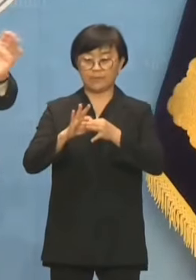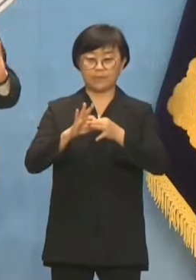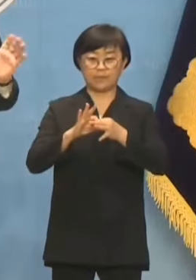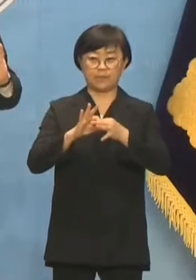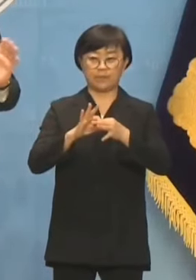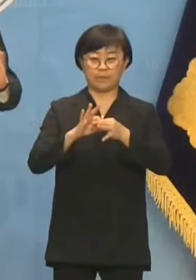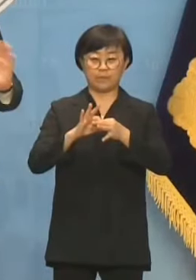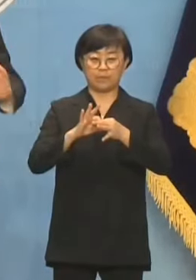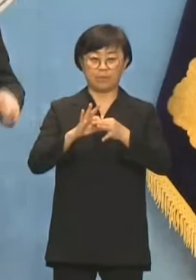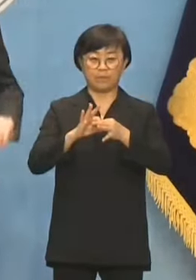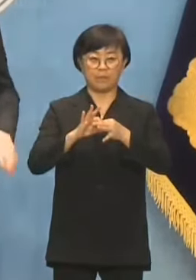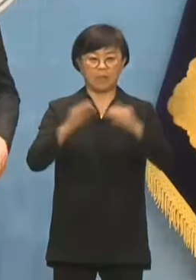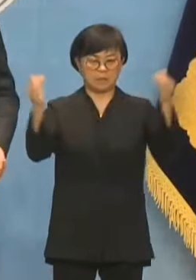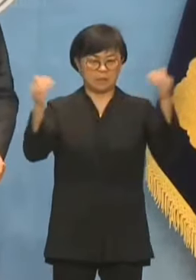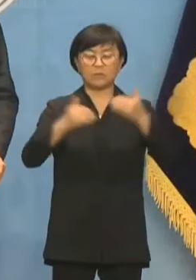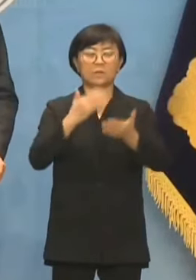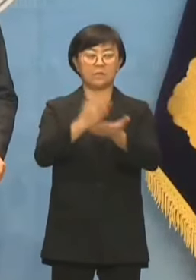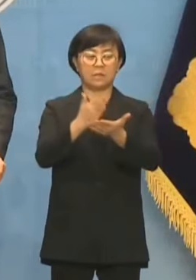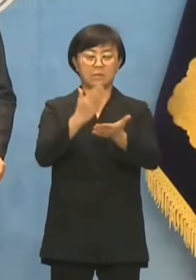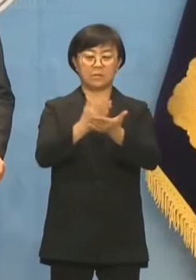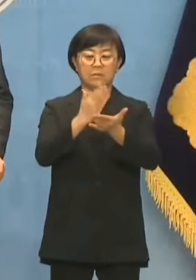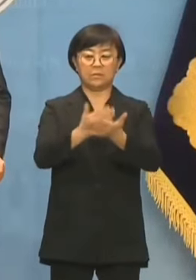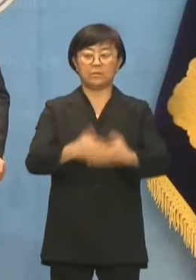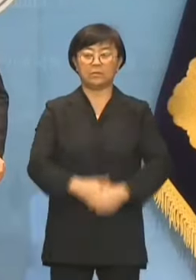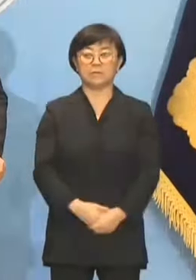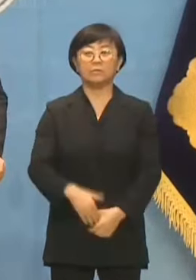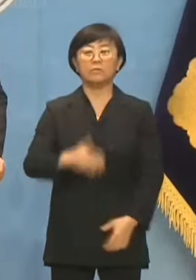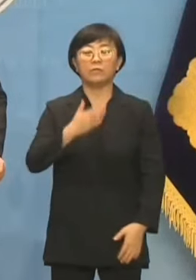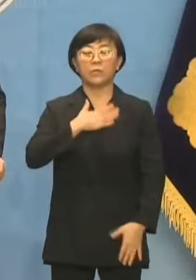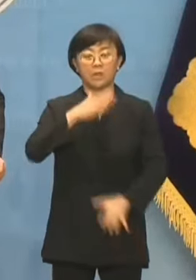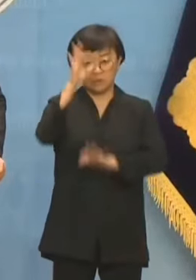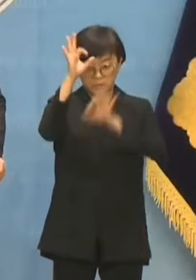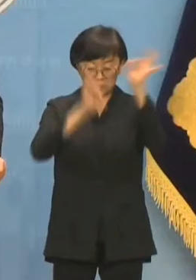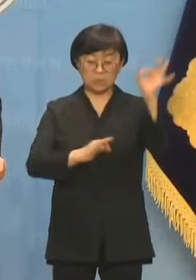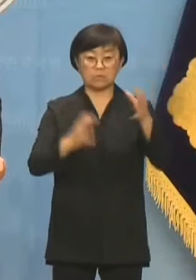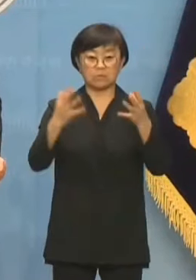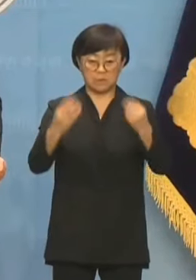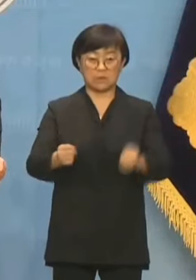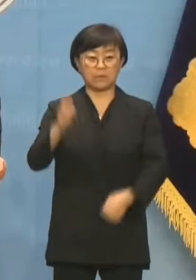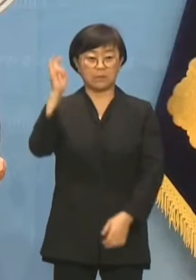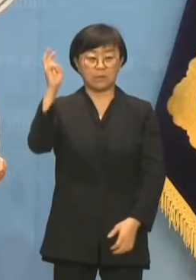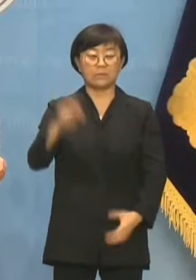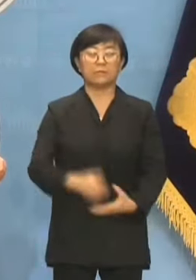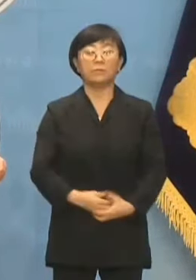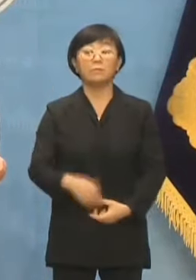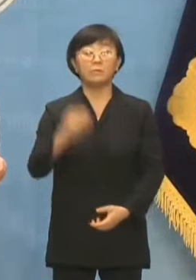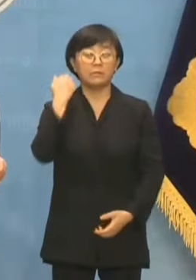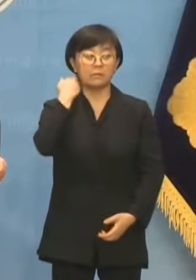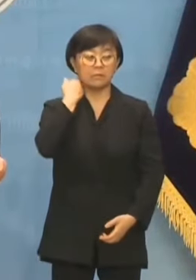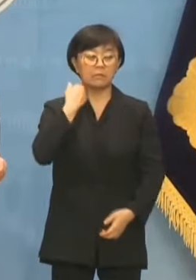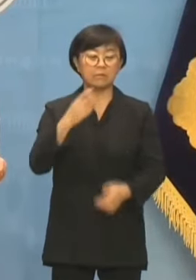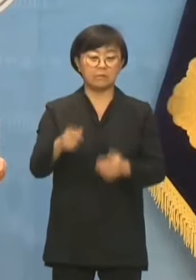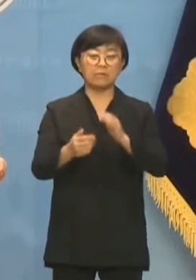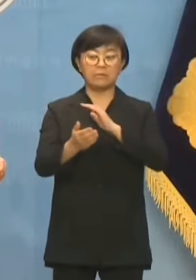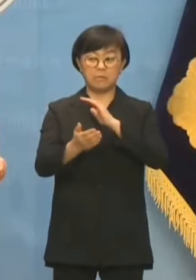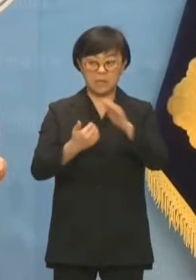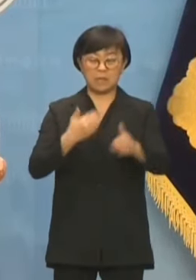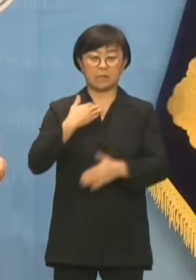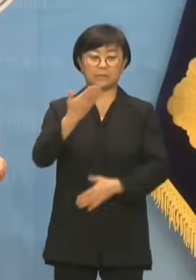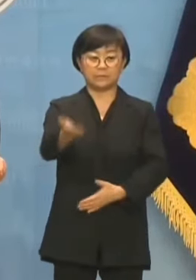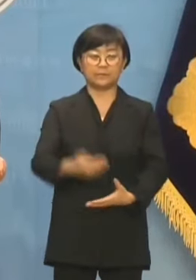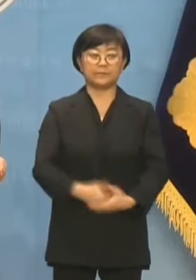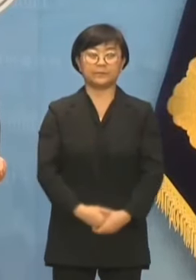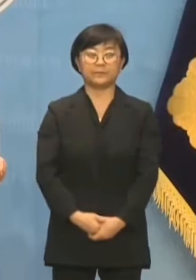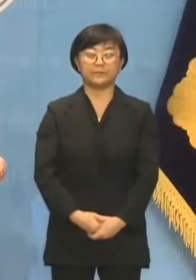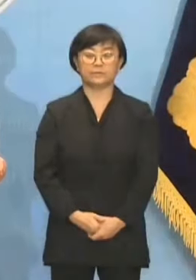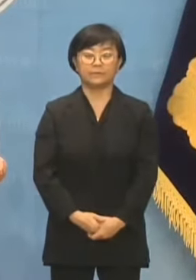그거의 중점이 돼서는 안 되고요. 그리고 제가 실수도 많이 할 겁니다. 오늘 미리 선포합니다. 실수를